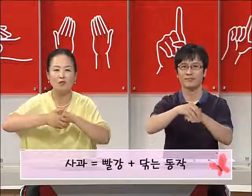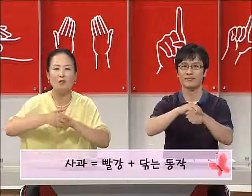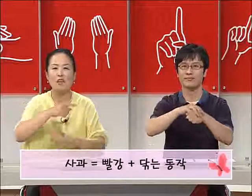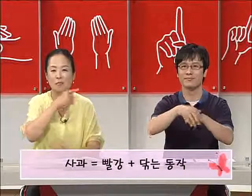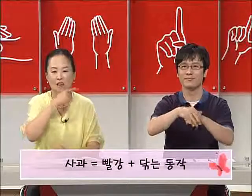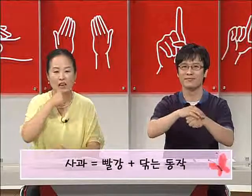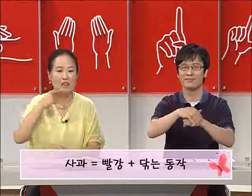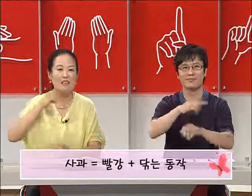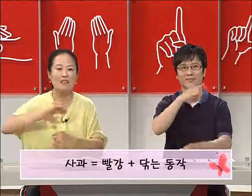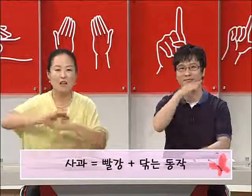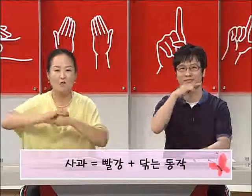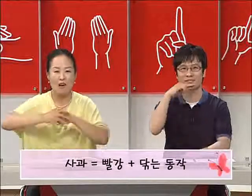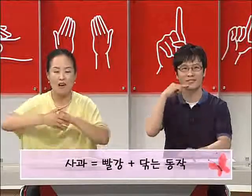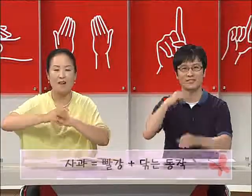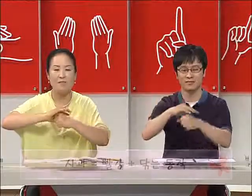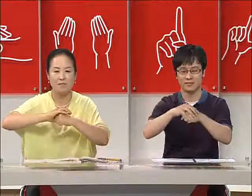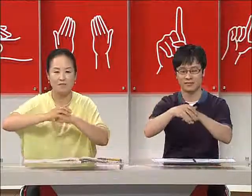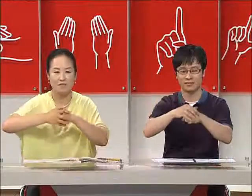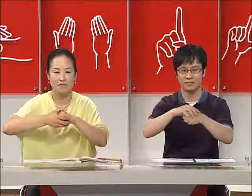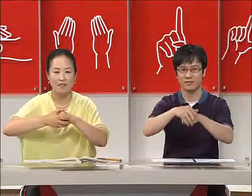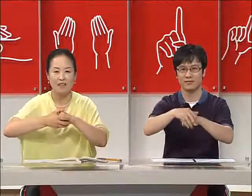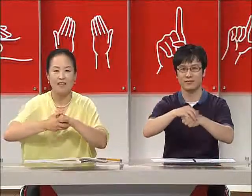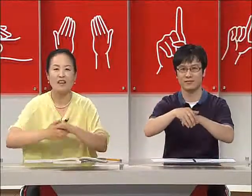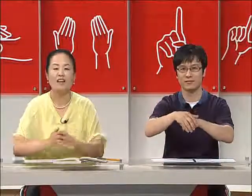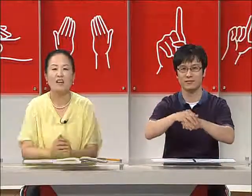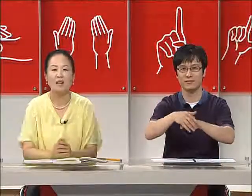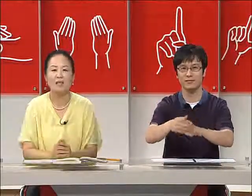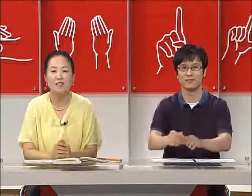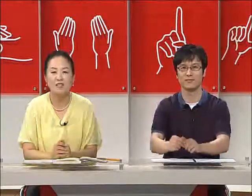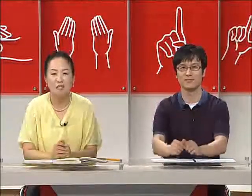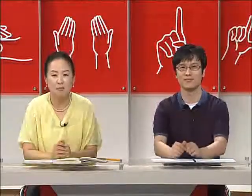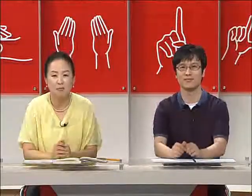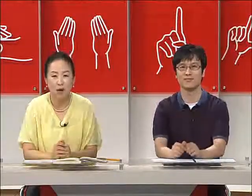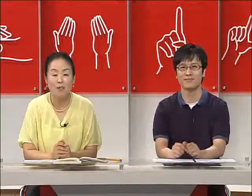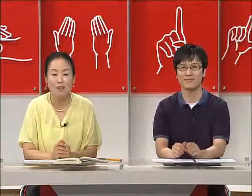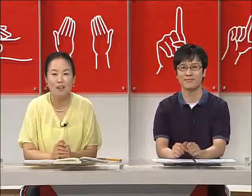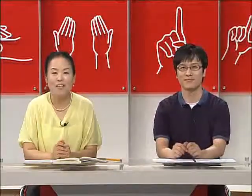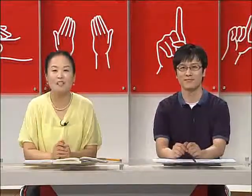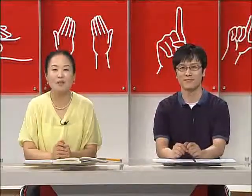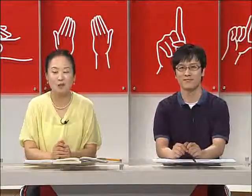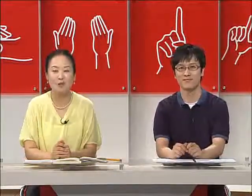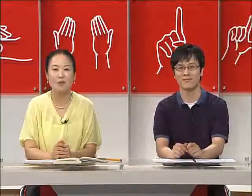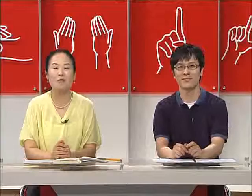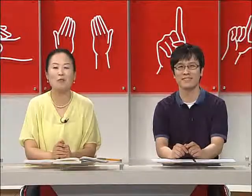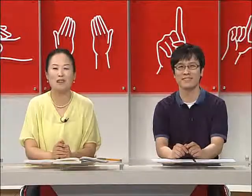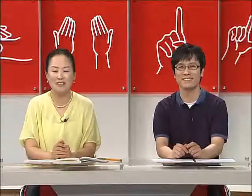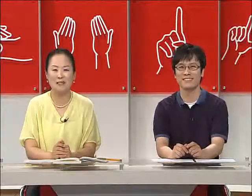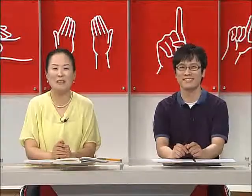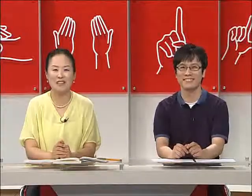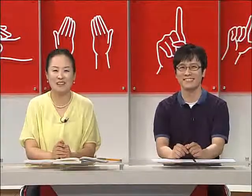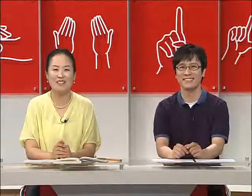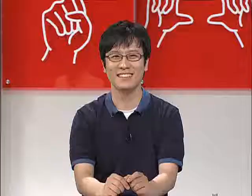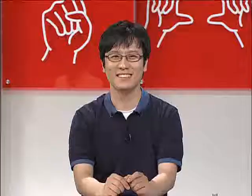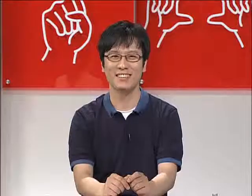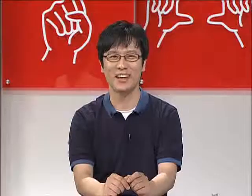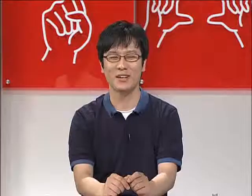해주시면 됩니다. 사과. 네, 김민선 선생님과 함께 다시 한 번 더 배워보도록 하겠습니다. 네,